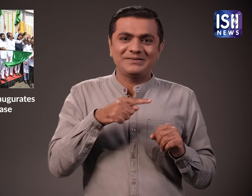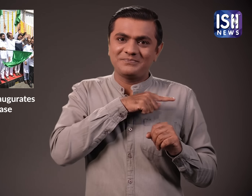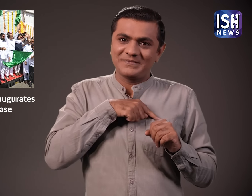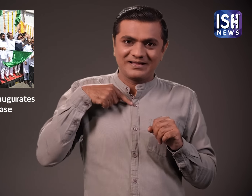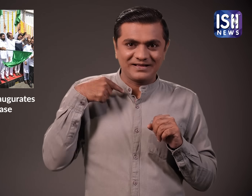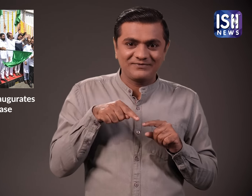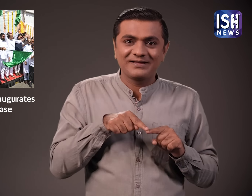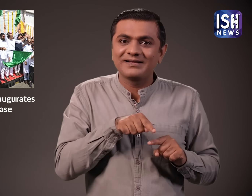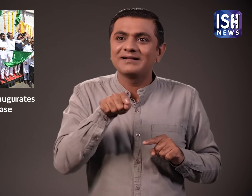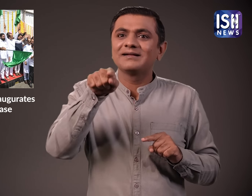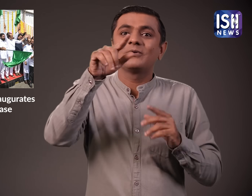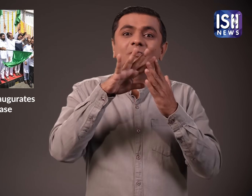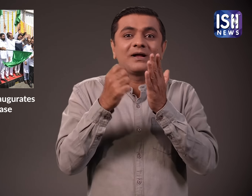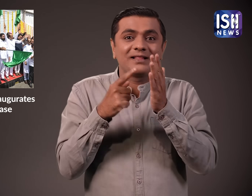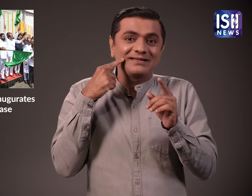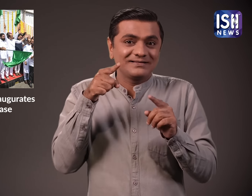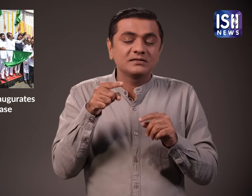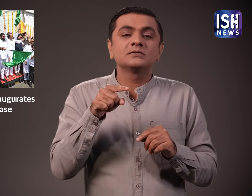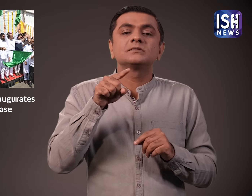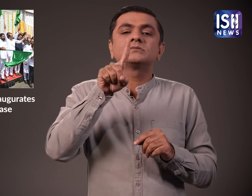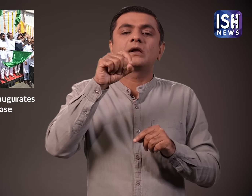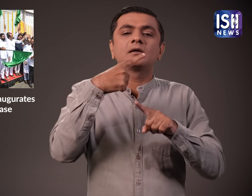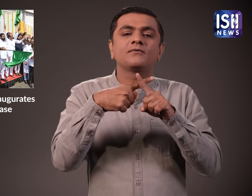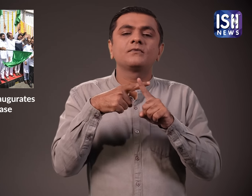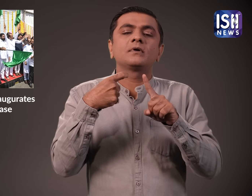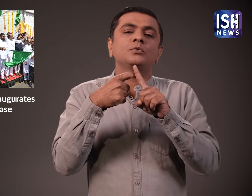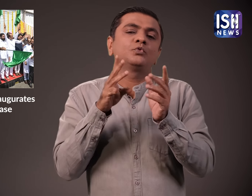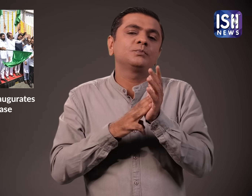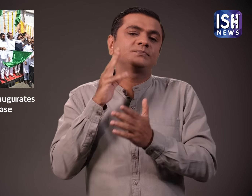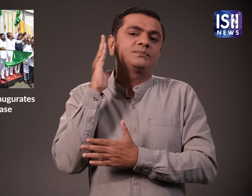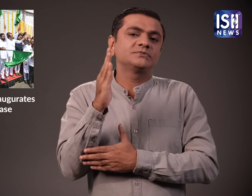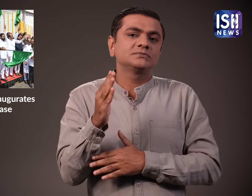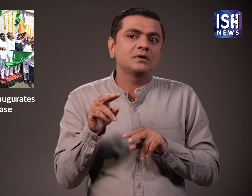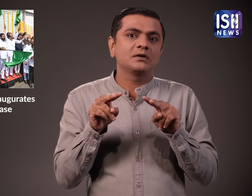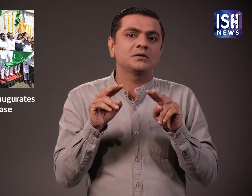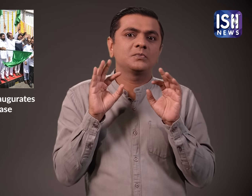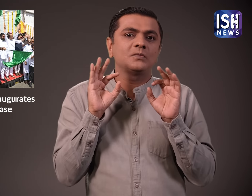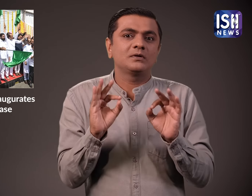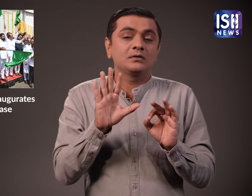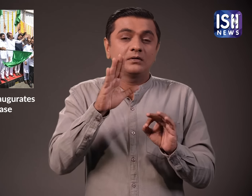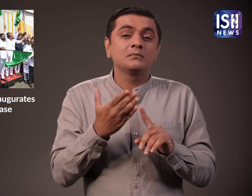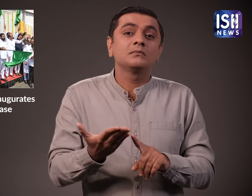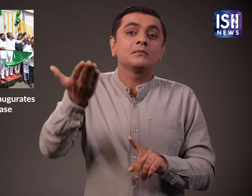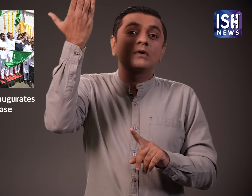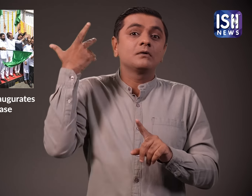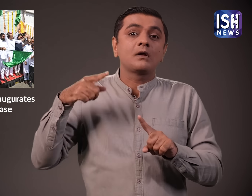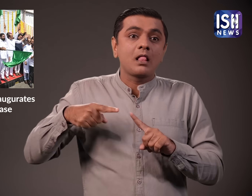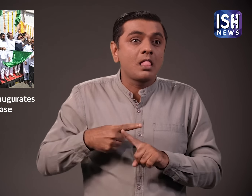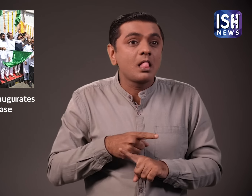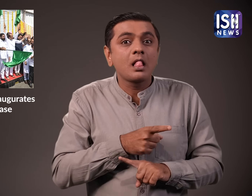तट्य सड़क का पहला चरन साड़े 10 किलो मीटर लंबा है और यह वरली और मरीन ड्राइफ के बीच है इससे वरली और